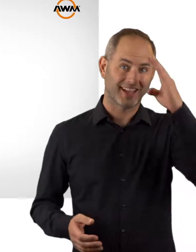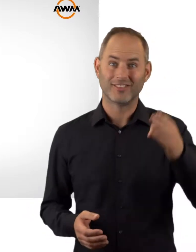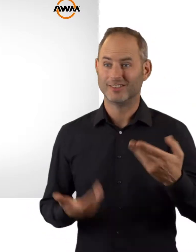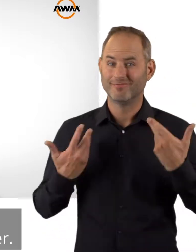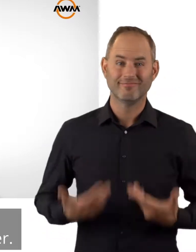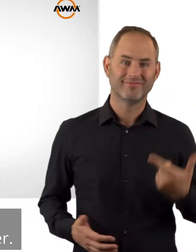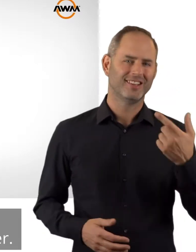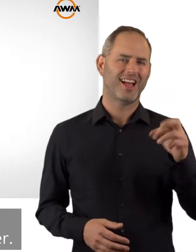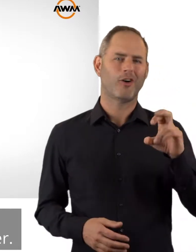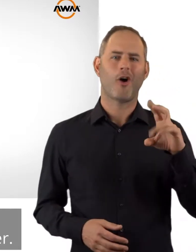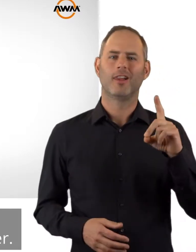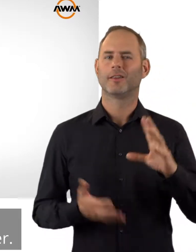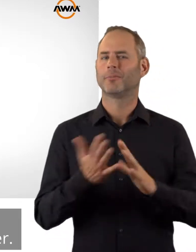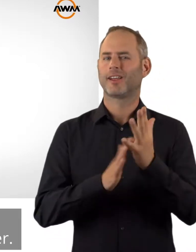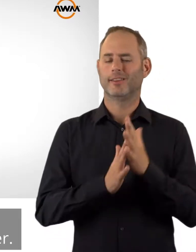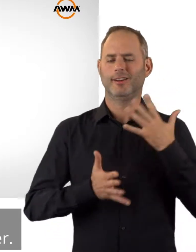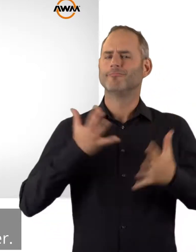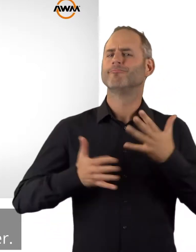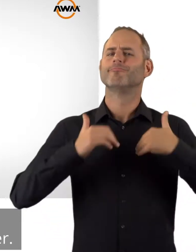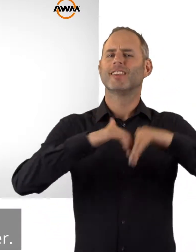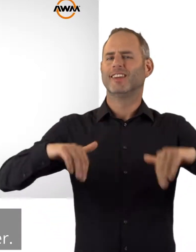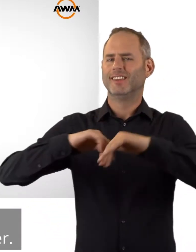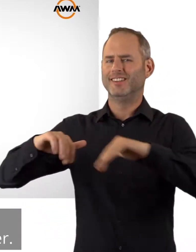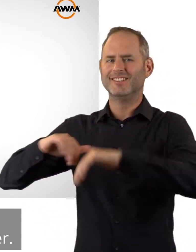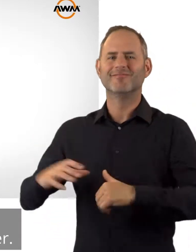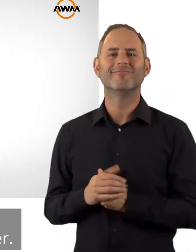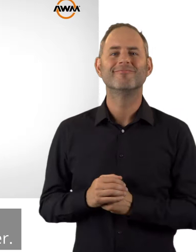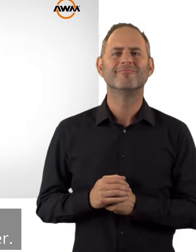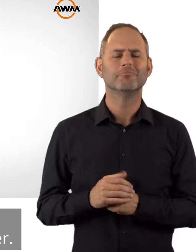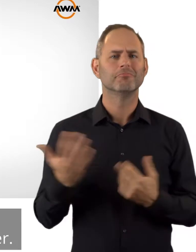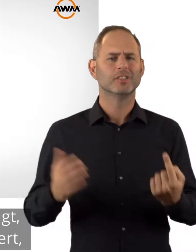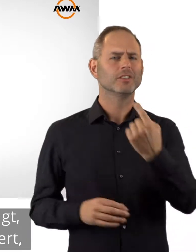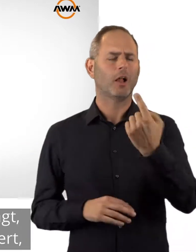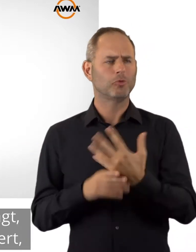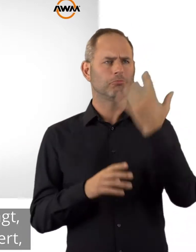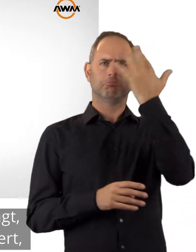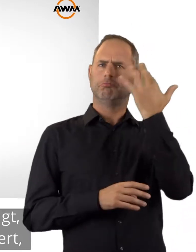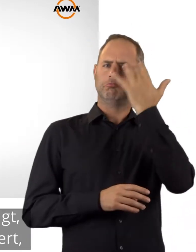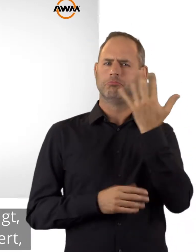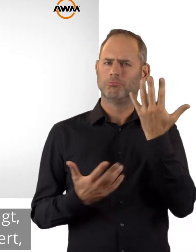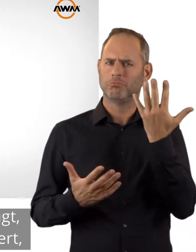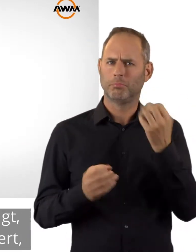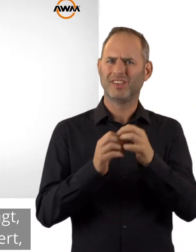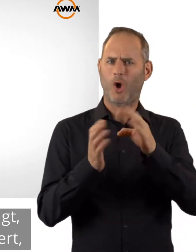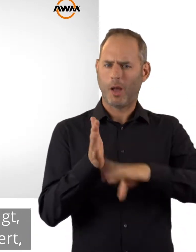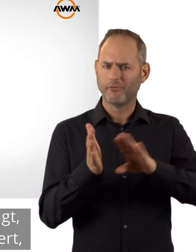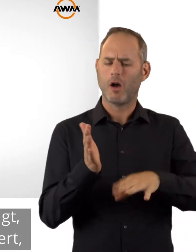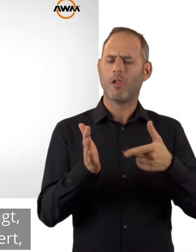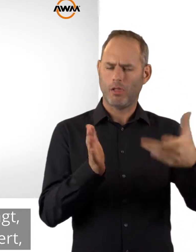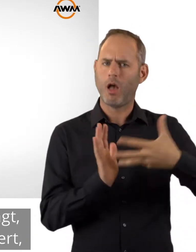Servus, ich bin's. Gerold Brenner, euer Trainer. Habt ihr euch schon mal gefragt, was mit eurem Bioabfall